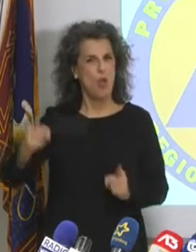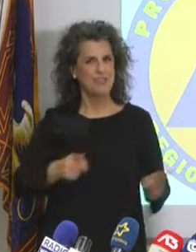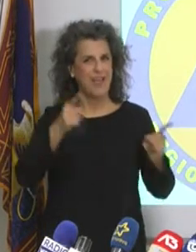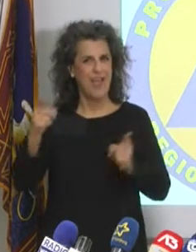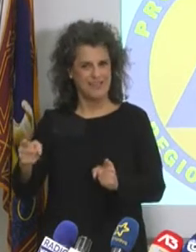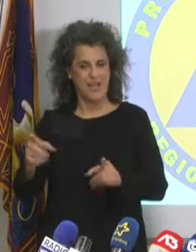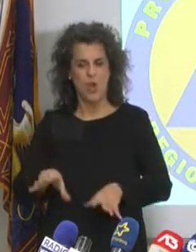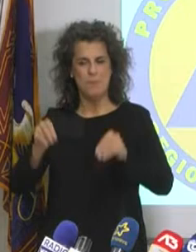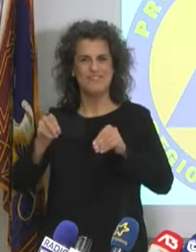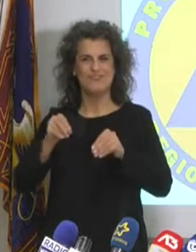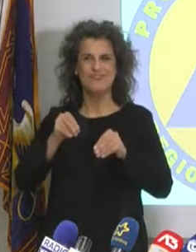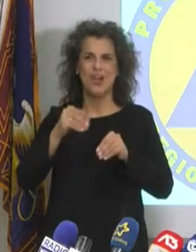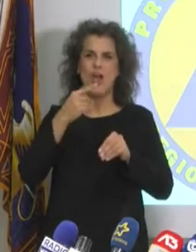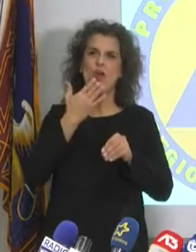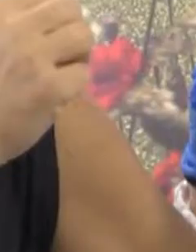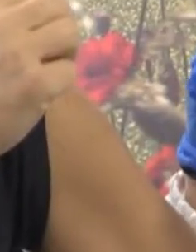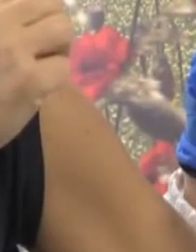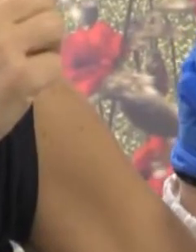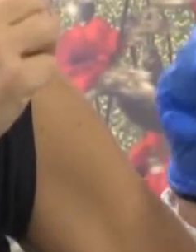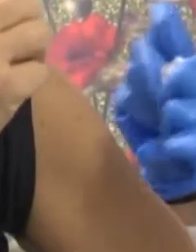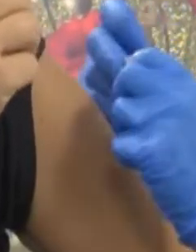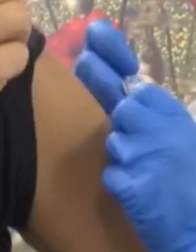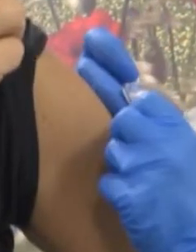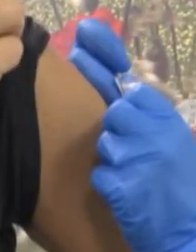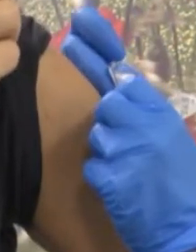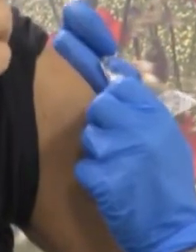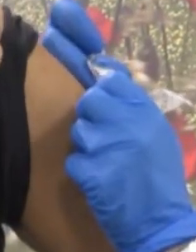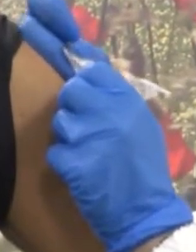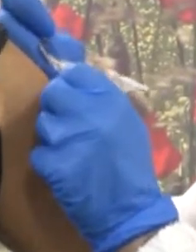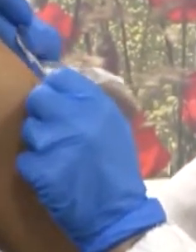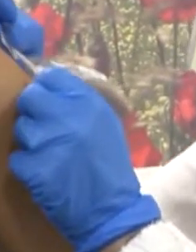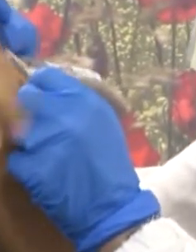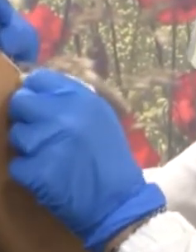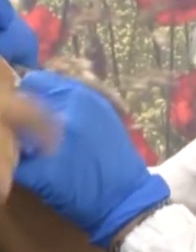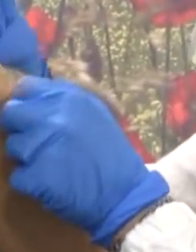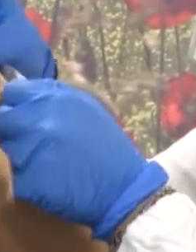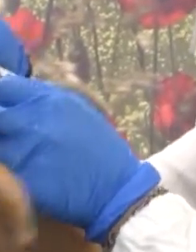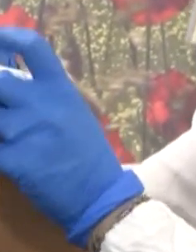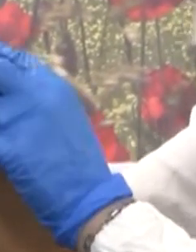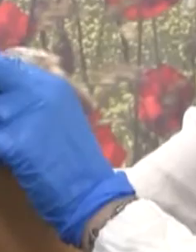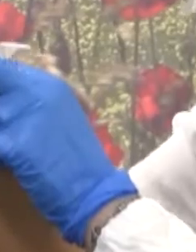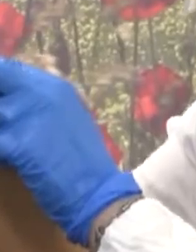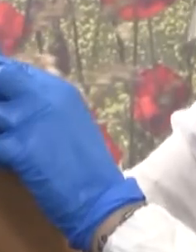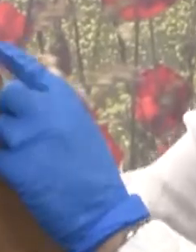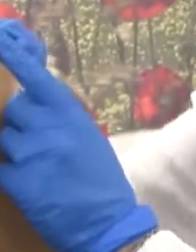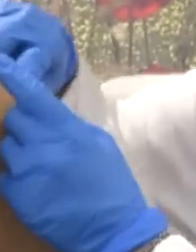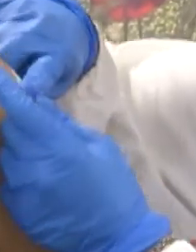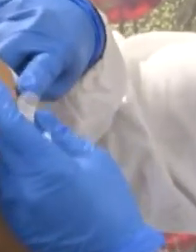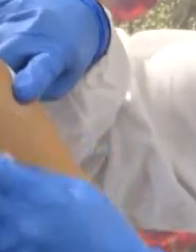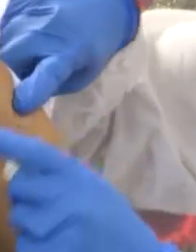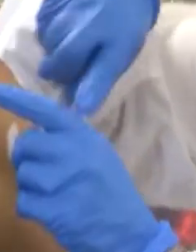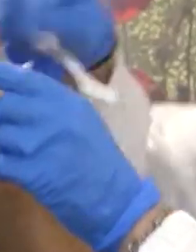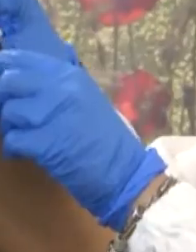istituite le zone, un colore diverso dal giallo. Nessuna novità invece sul fronte ai vaccini con la speranza di tornare a regime con la prossima